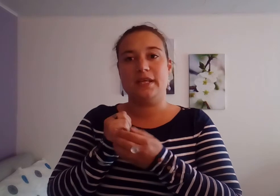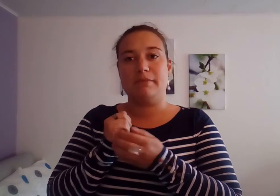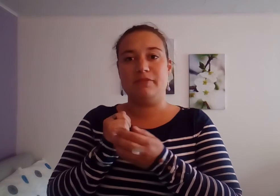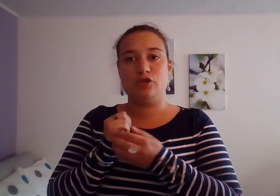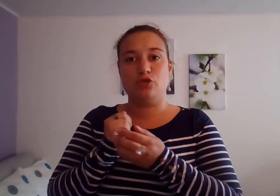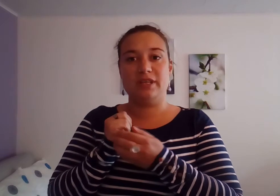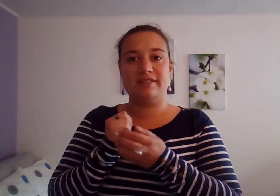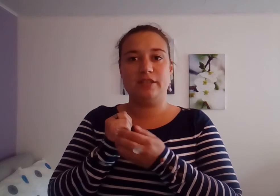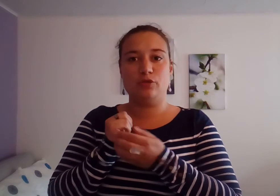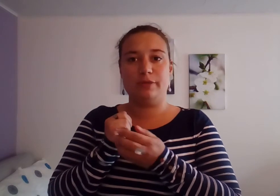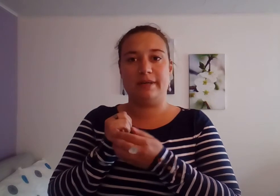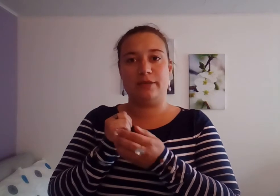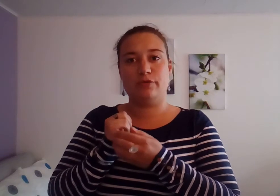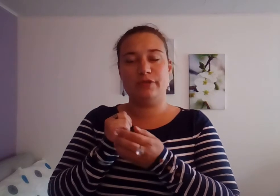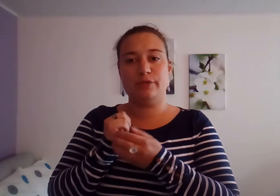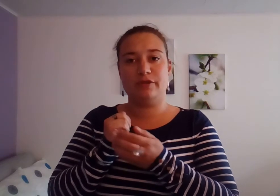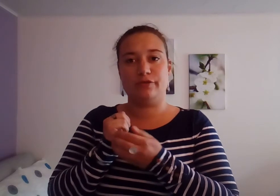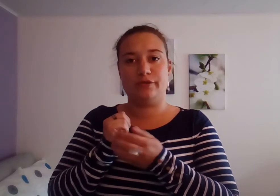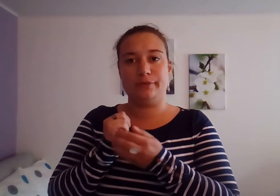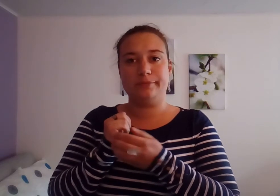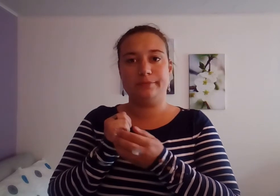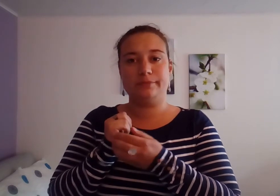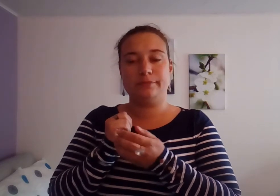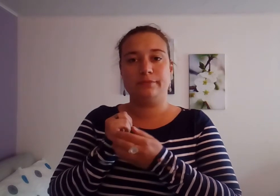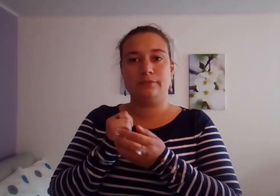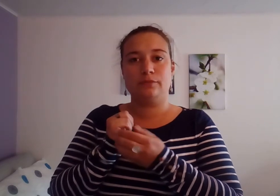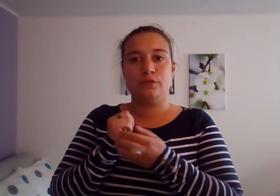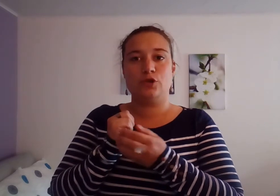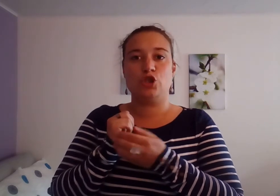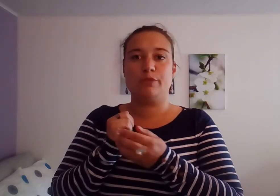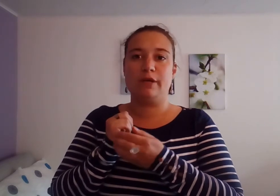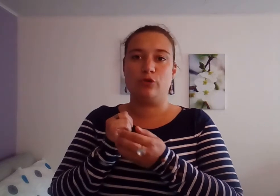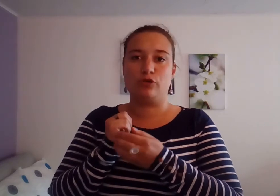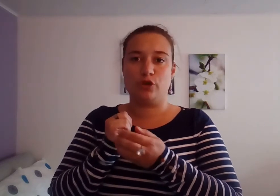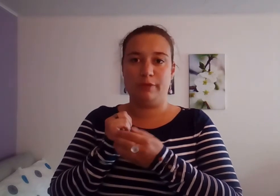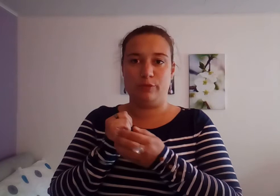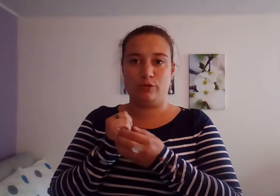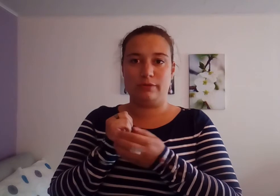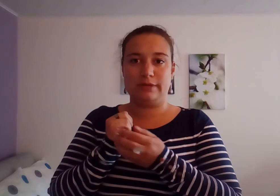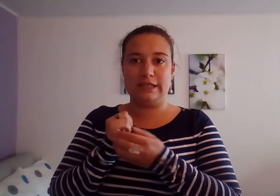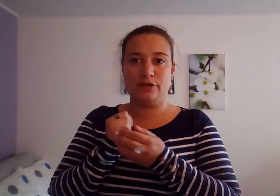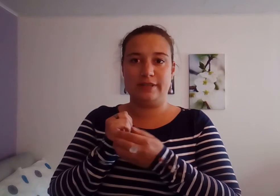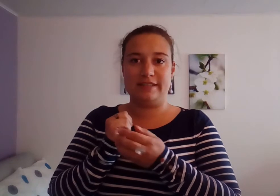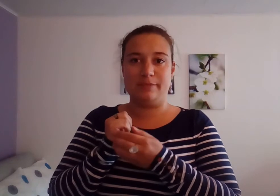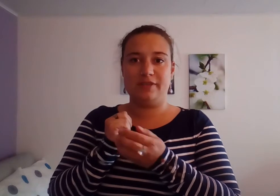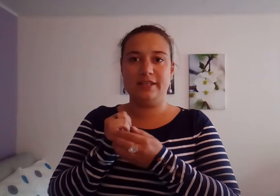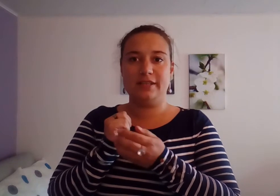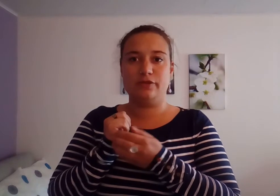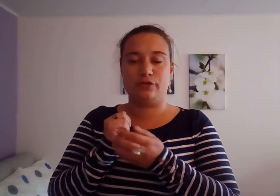Même si je suis exténuée par les conflits de mes enfants, je m'aime en tant que maman et je les aime tels qu'ils sont.